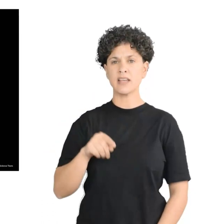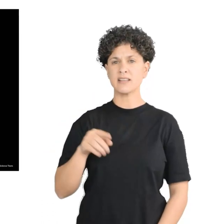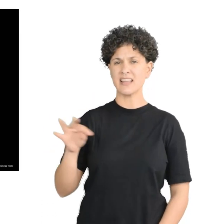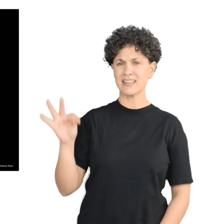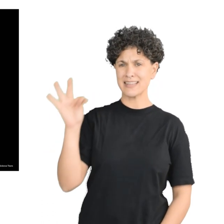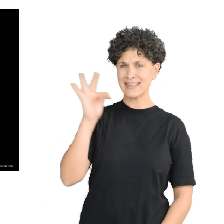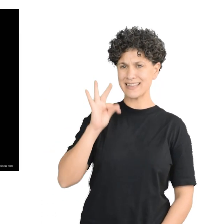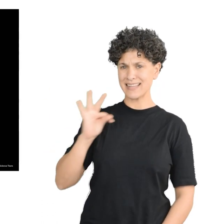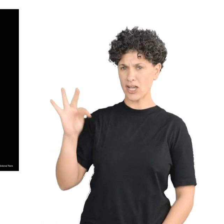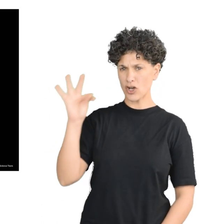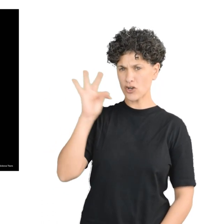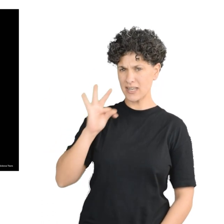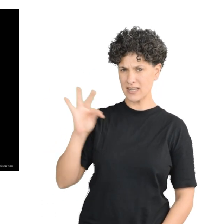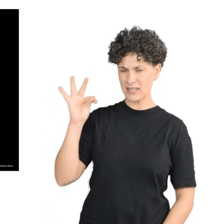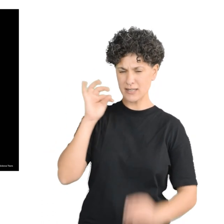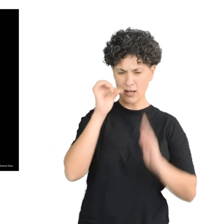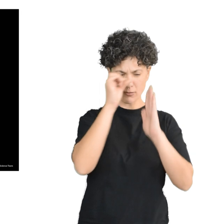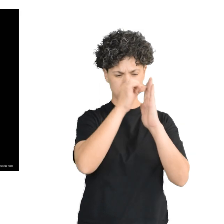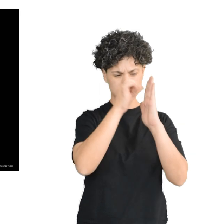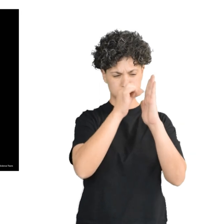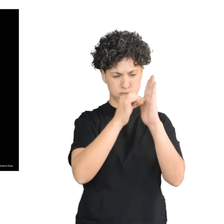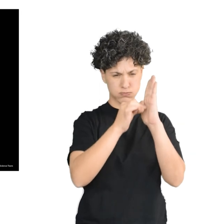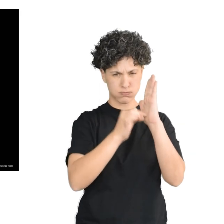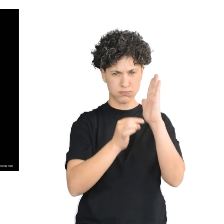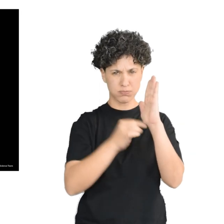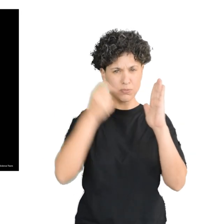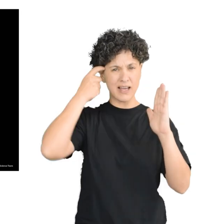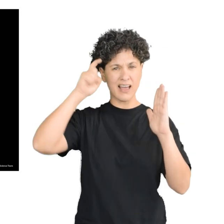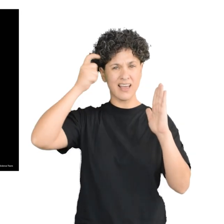Es la teoría más aceptada que explica el origen del universo.